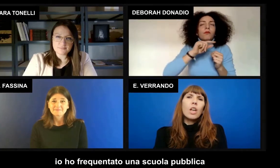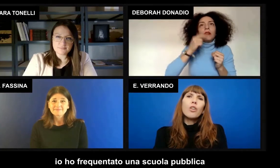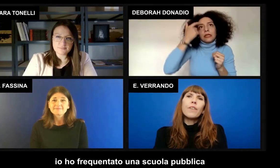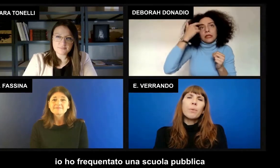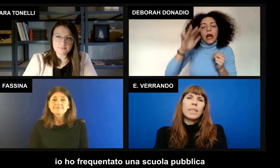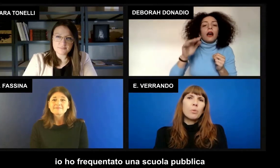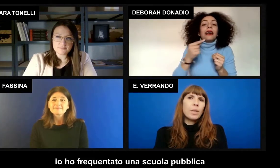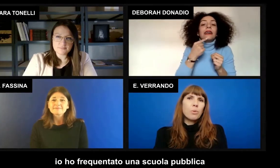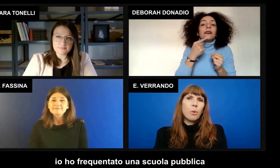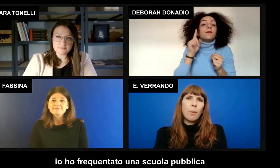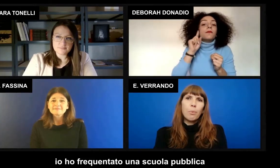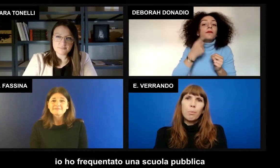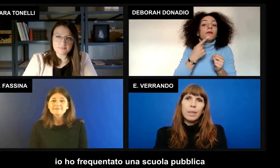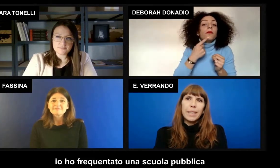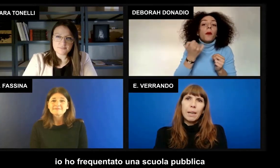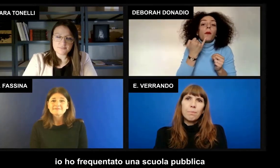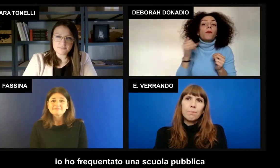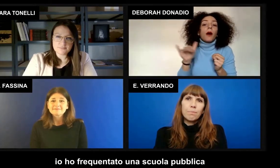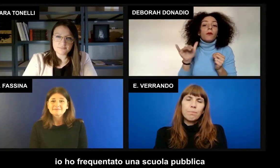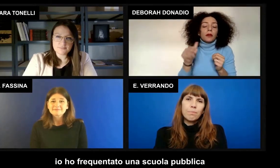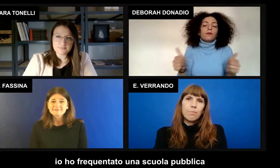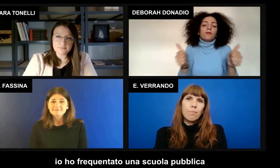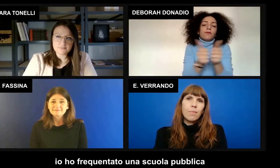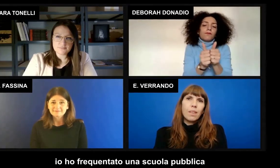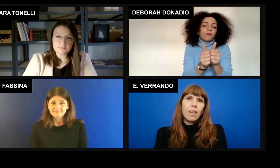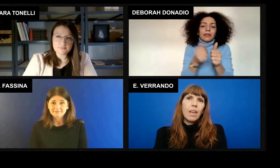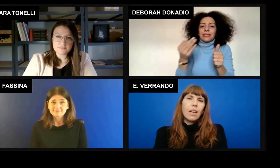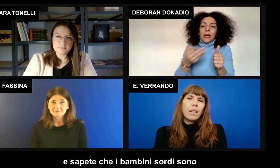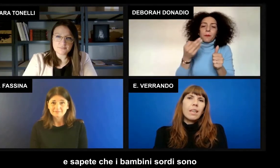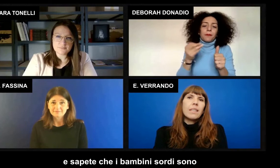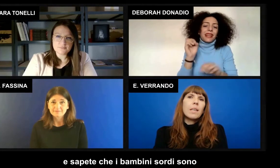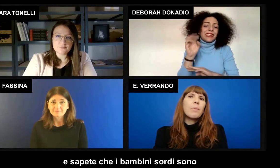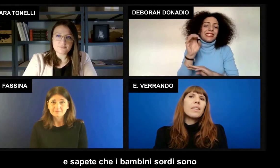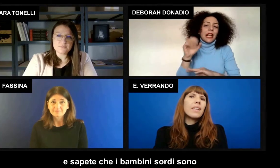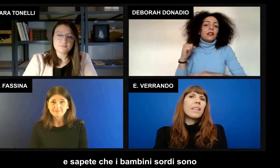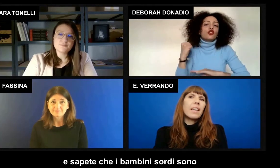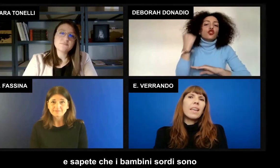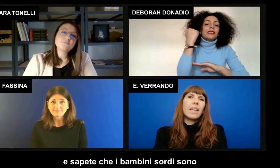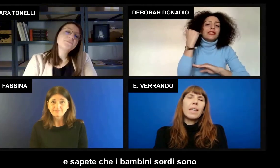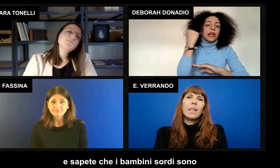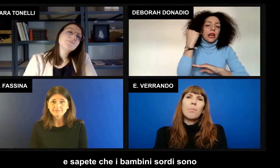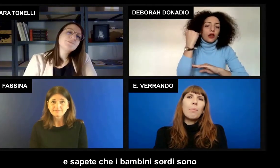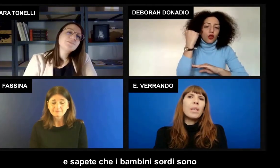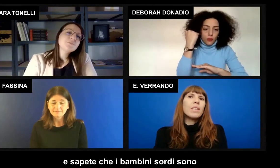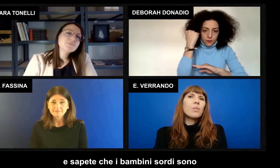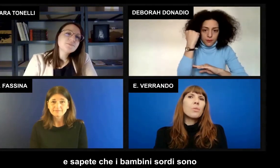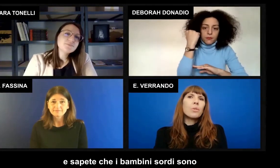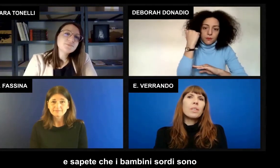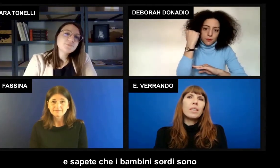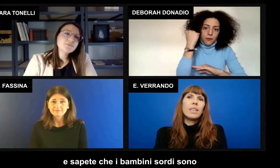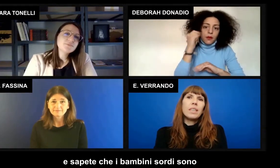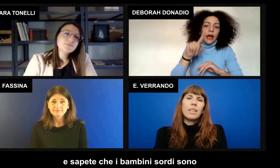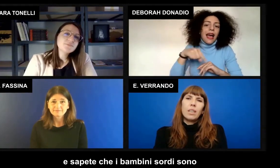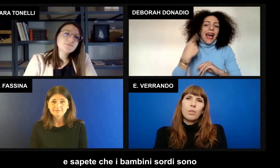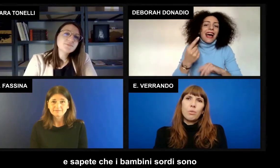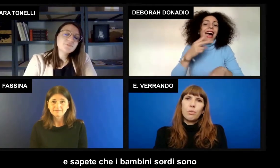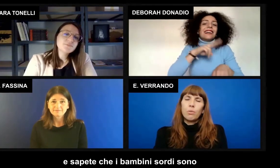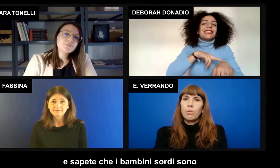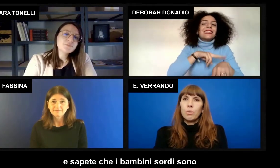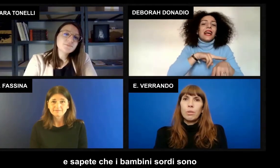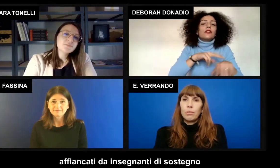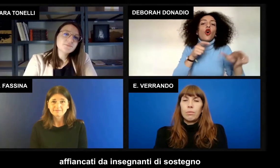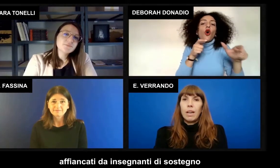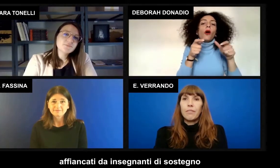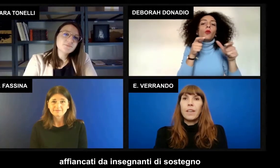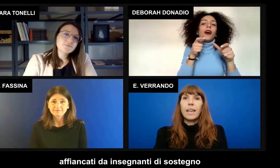Io ho frequentato una scuola pubblica e sapete che i bambini sordi sono